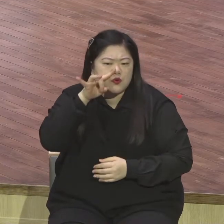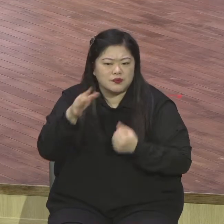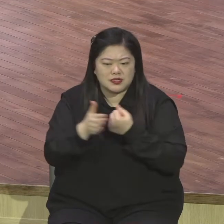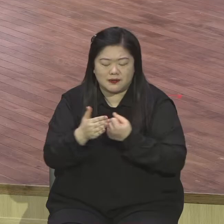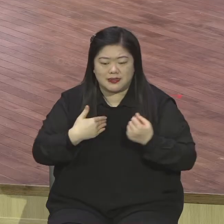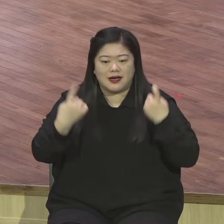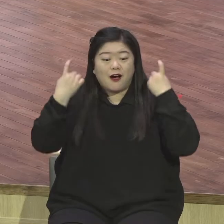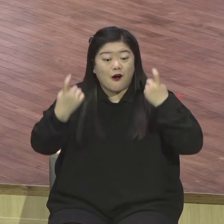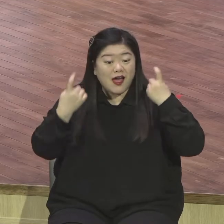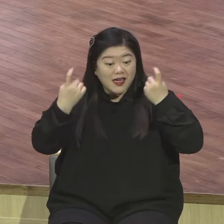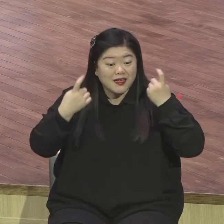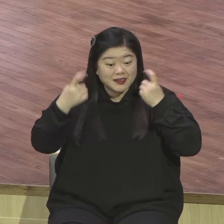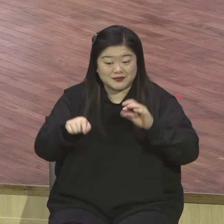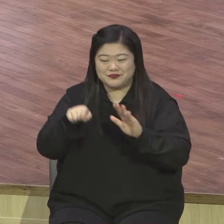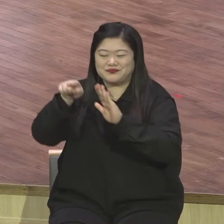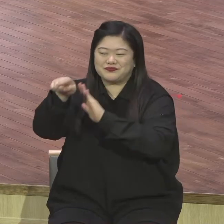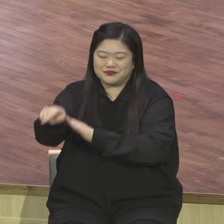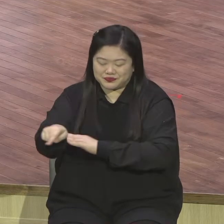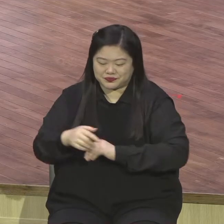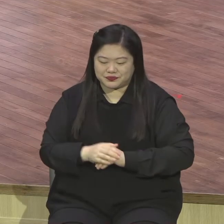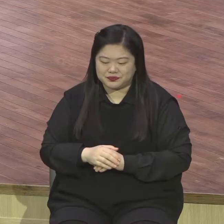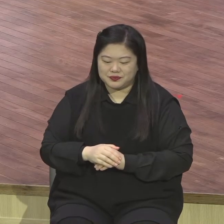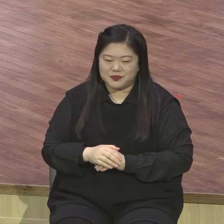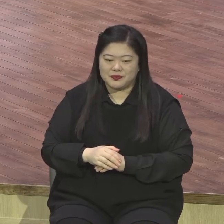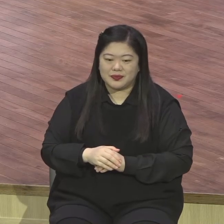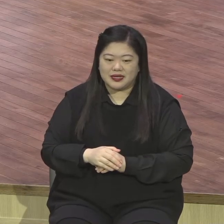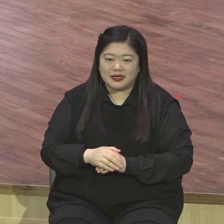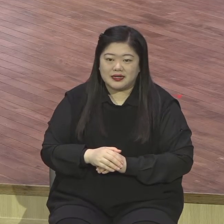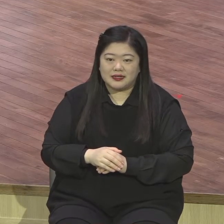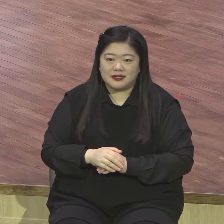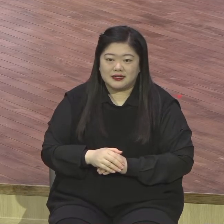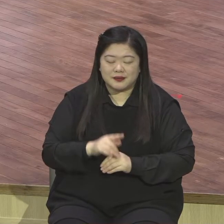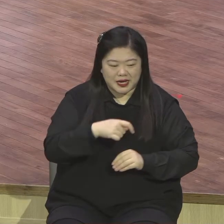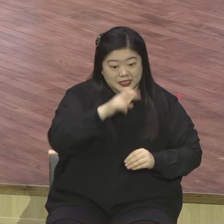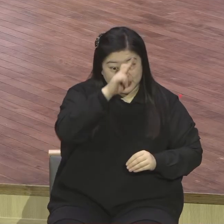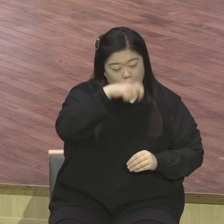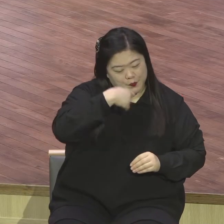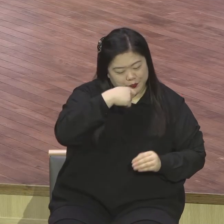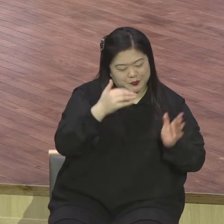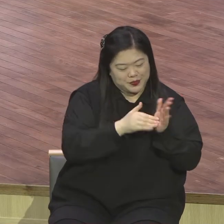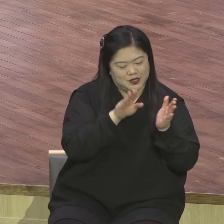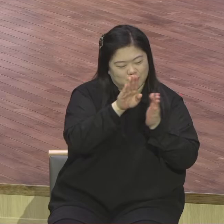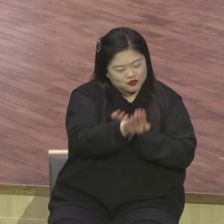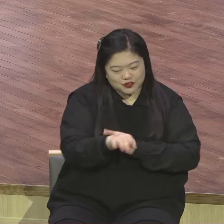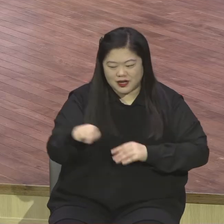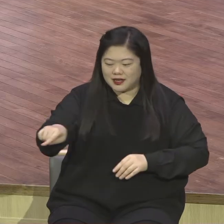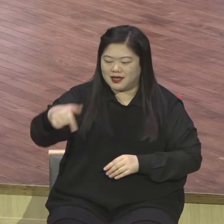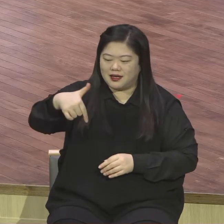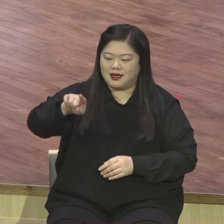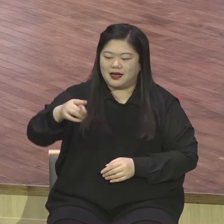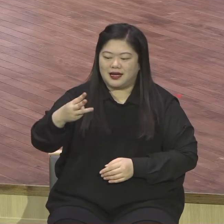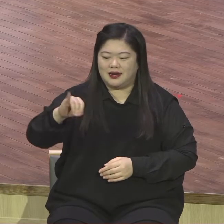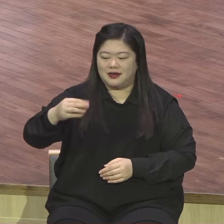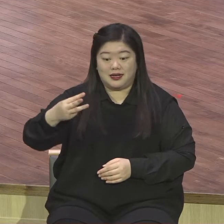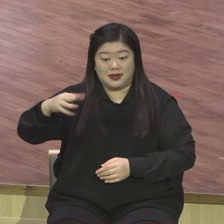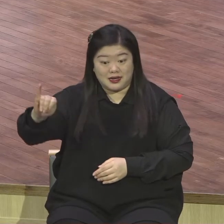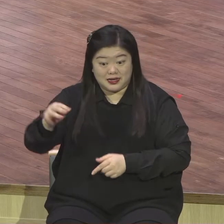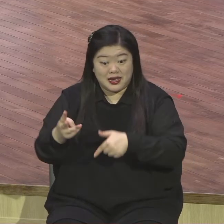배드로 고기를 먹 점심을 먹고 배를 타고 갈릴리 호수를 이 바다를 가는데 가는데 너무